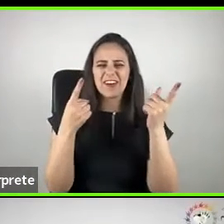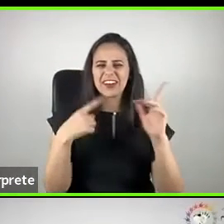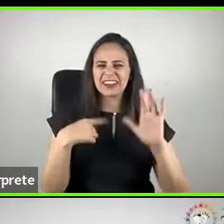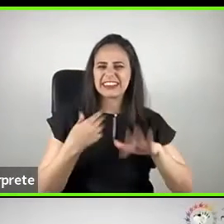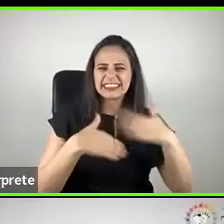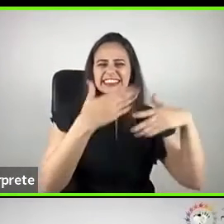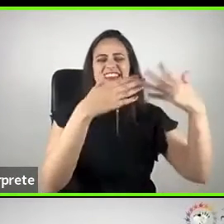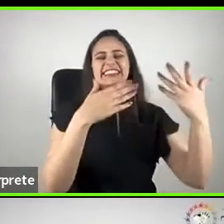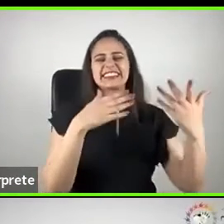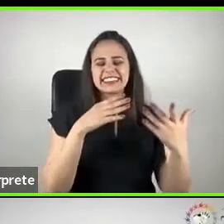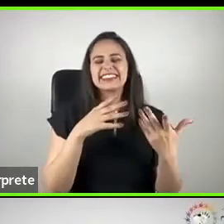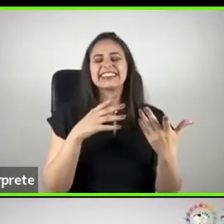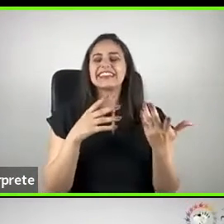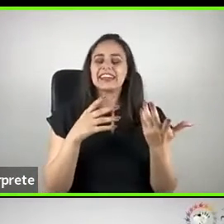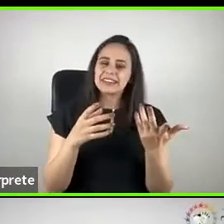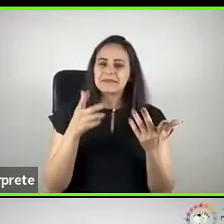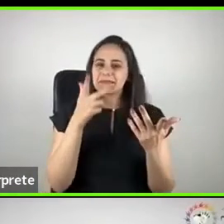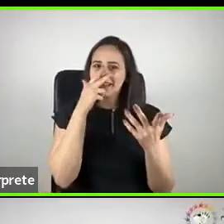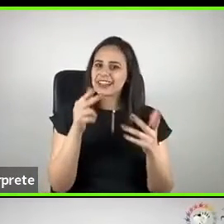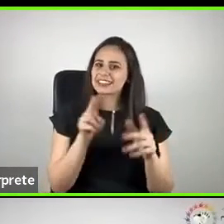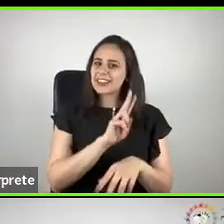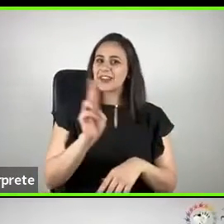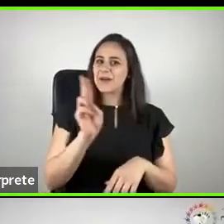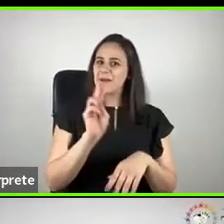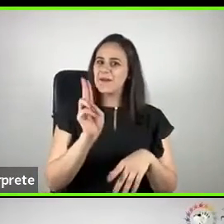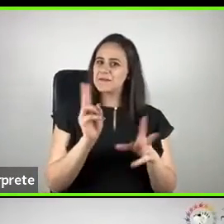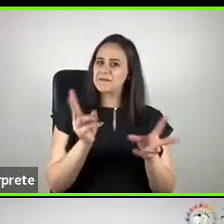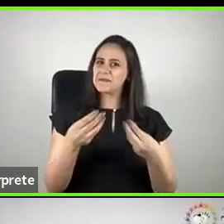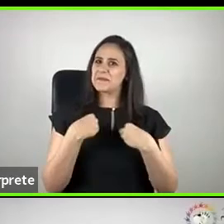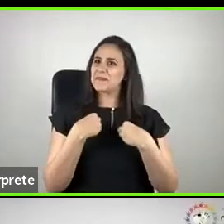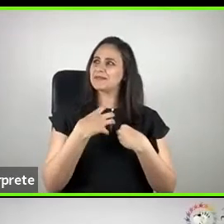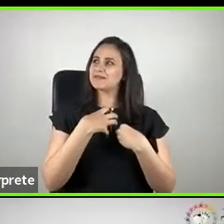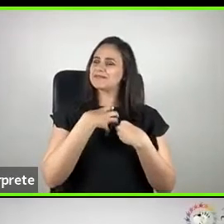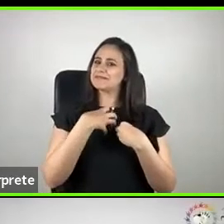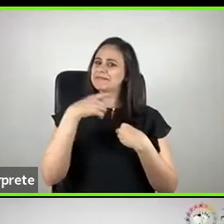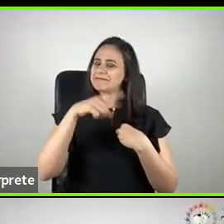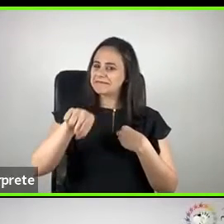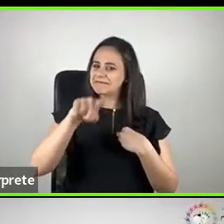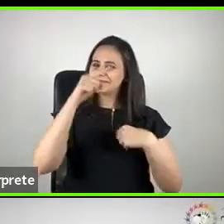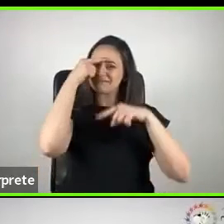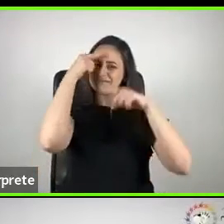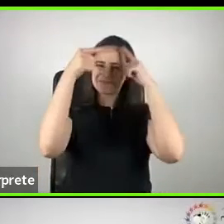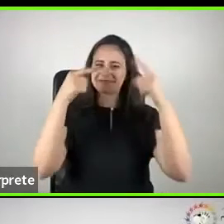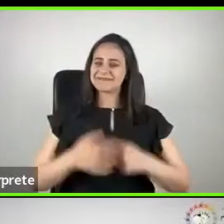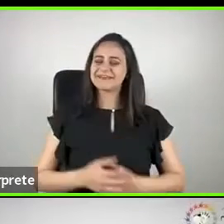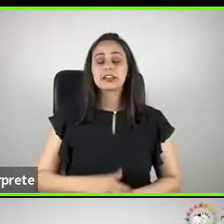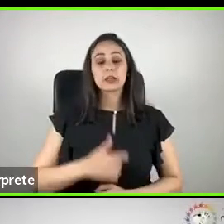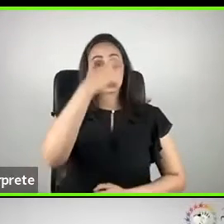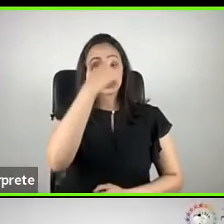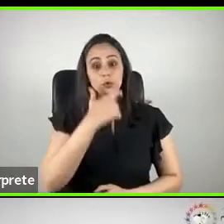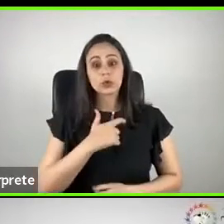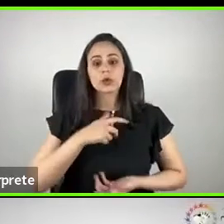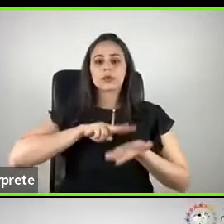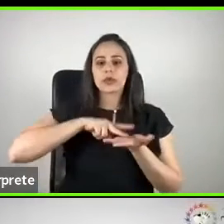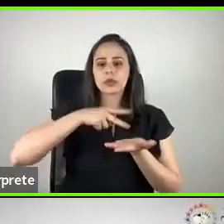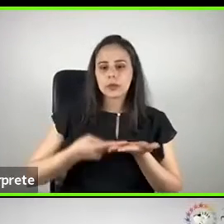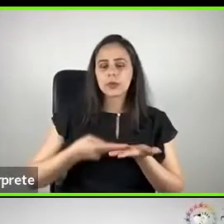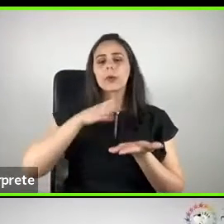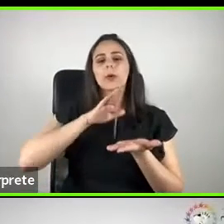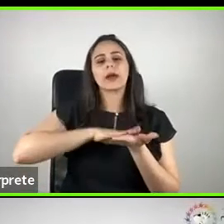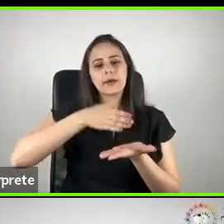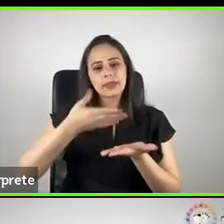estimula a criatividade já. Eu sou tradutora, intérprete, guia